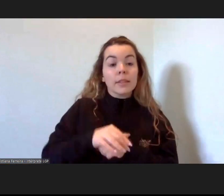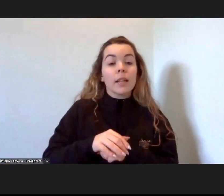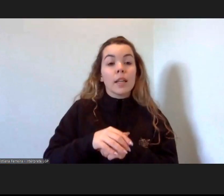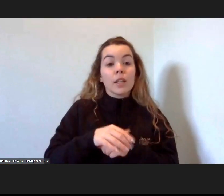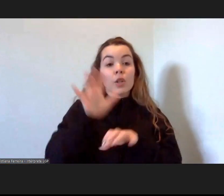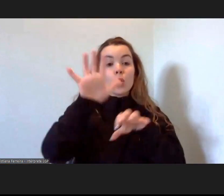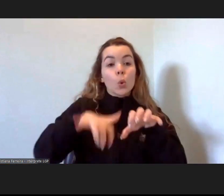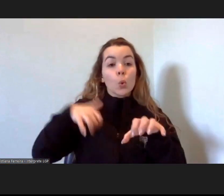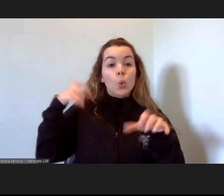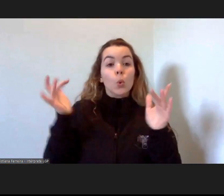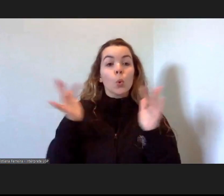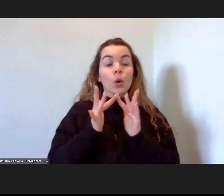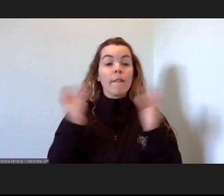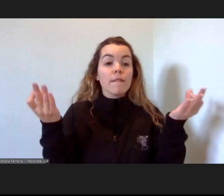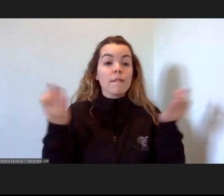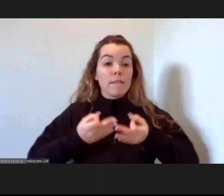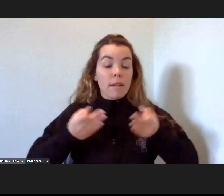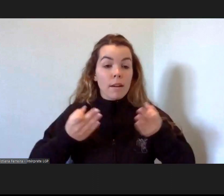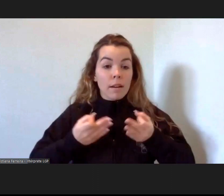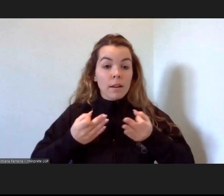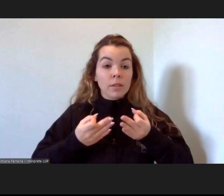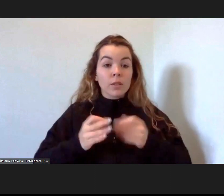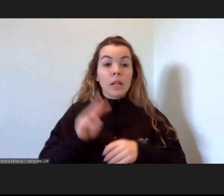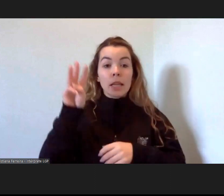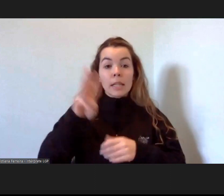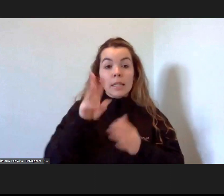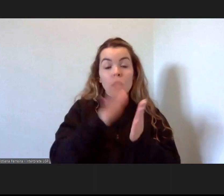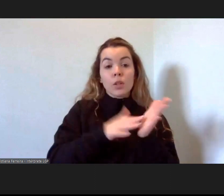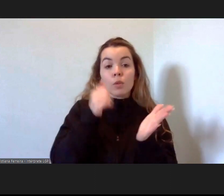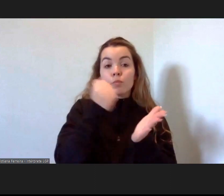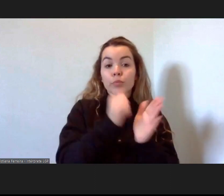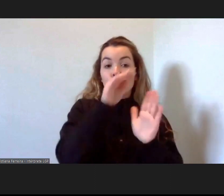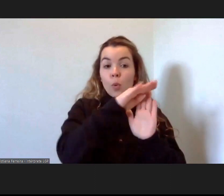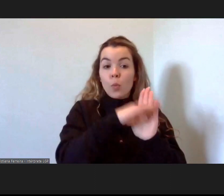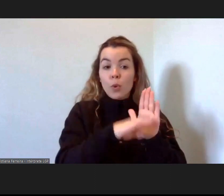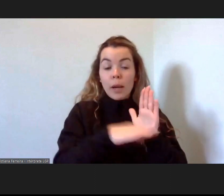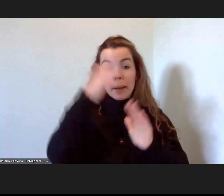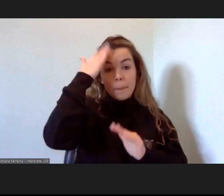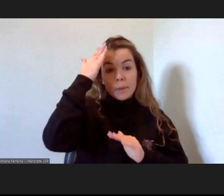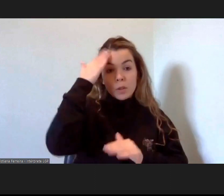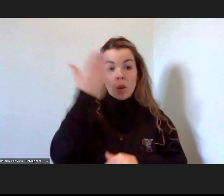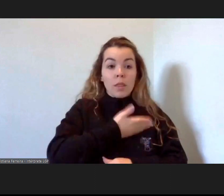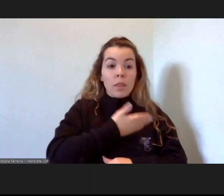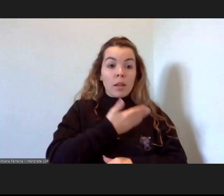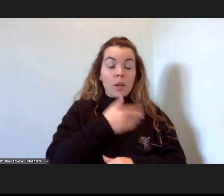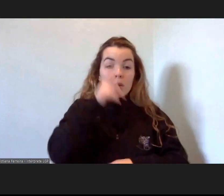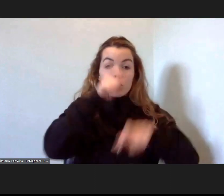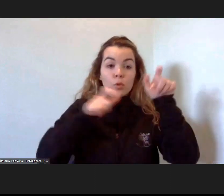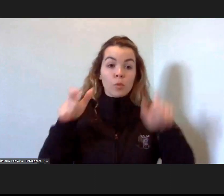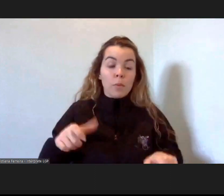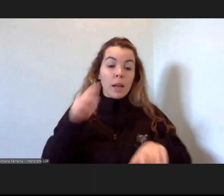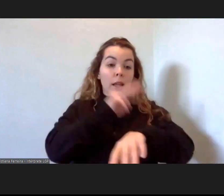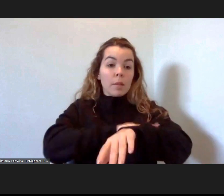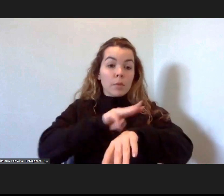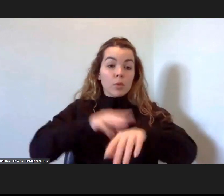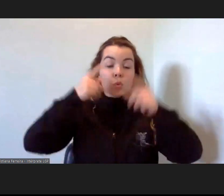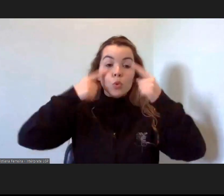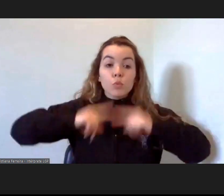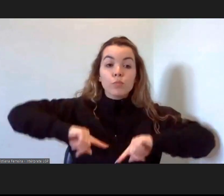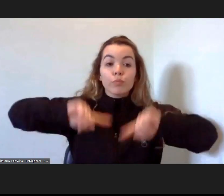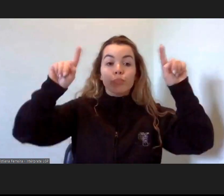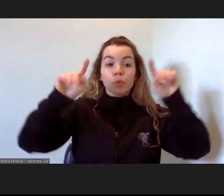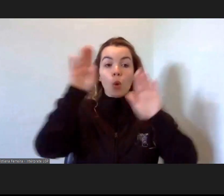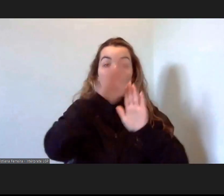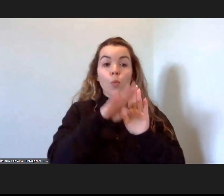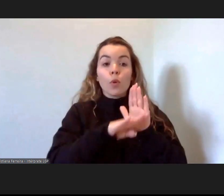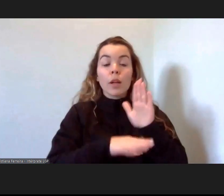webinar de facto que põe termo à terceira edição do Programa de Capacitação de Direitos Humanos da Administração Pública, um programa que foi